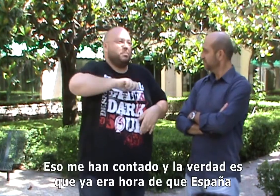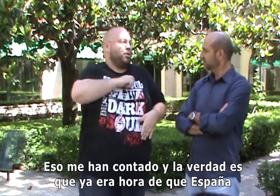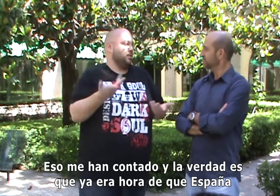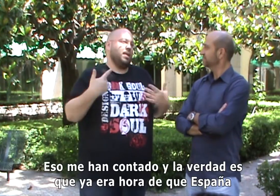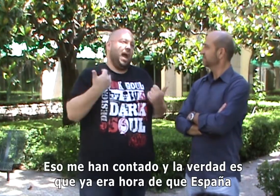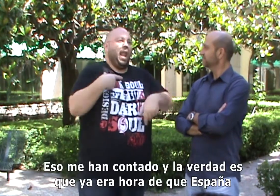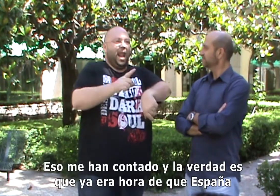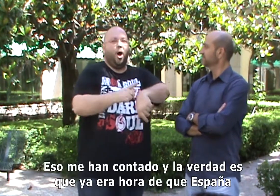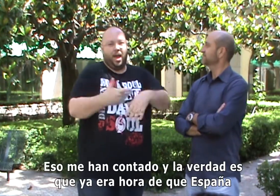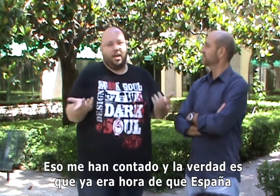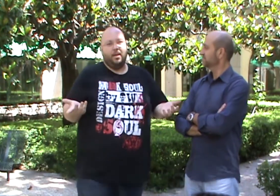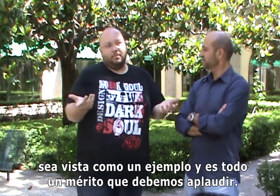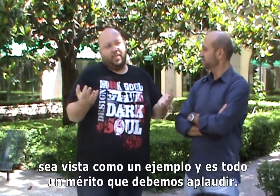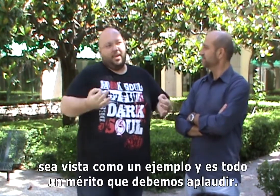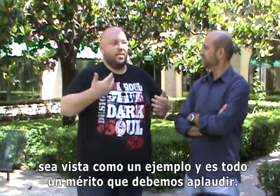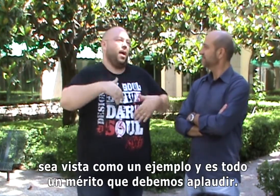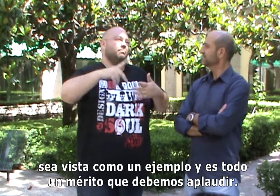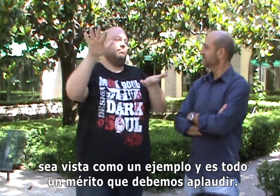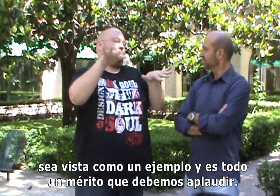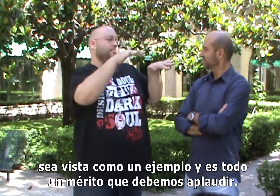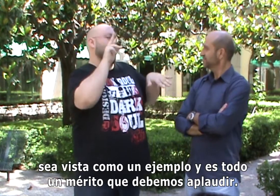España sea vista como un ejemplo y es todo un mérito que debemos aplaudir.